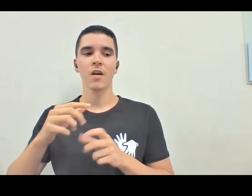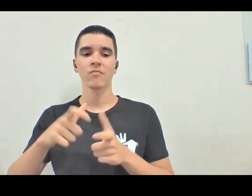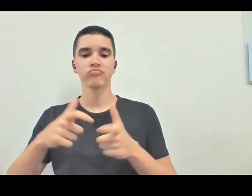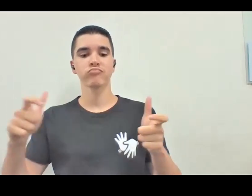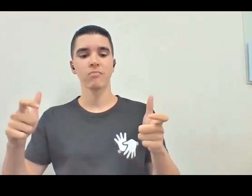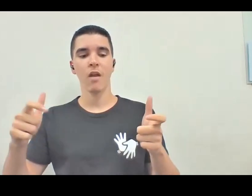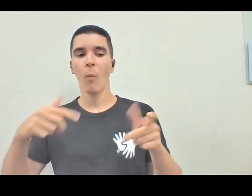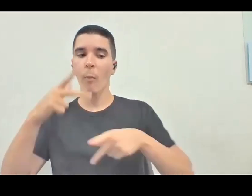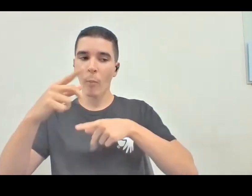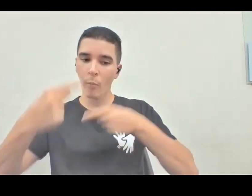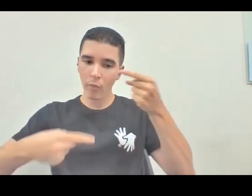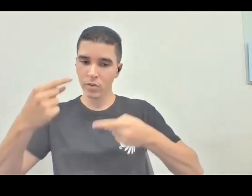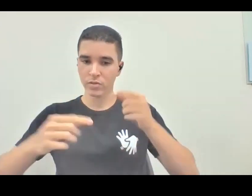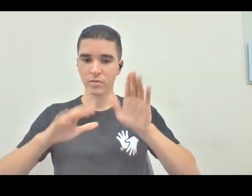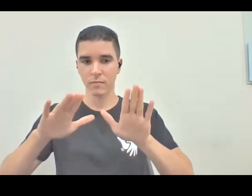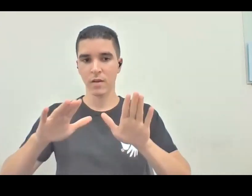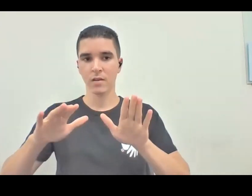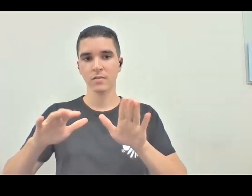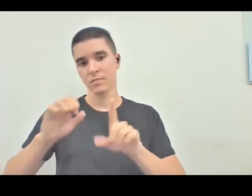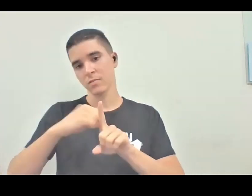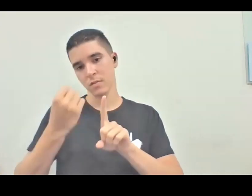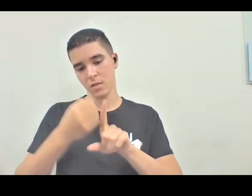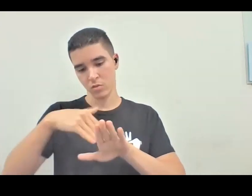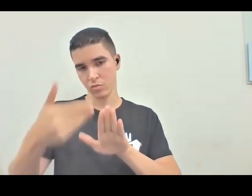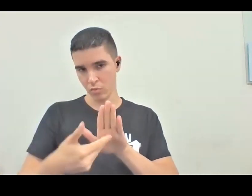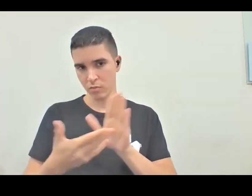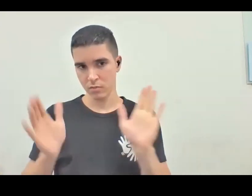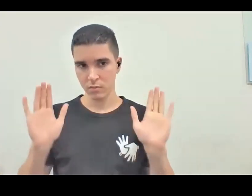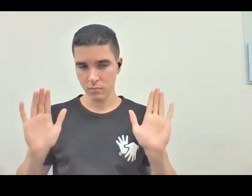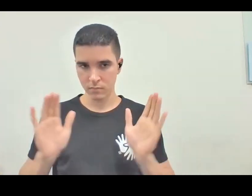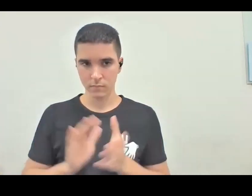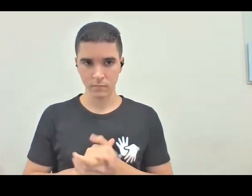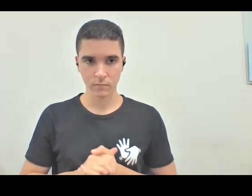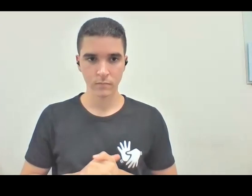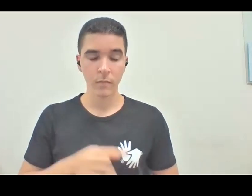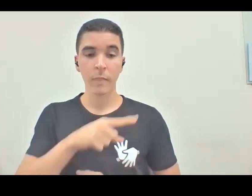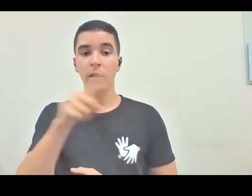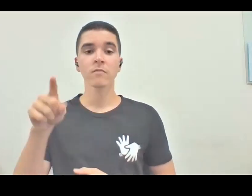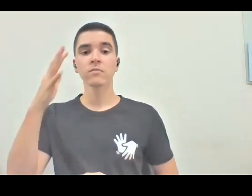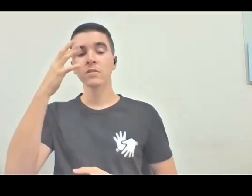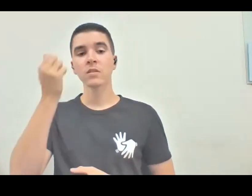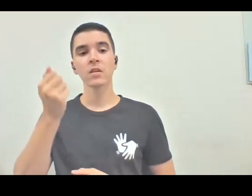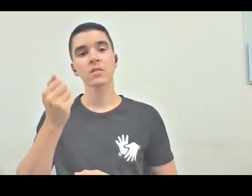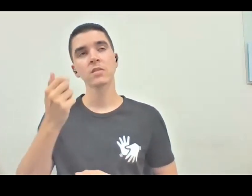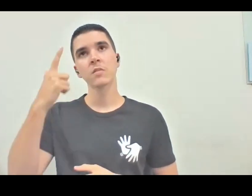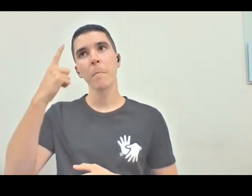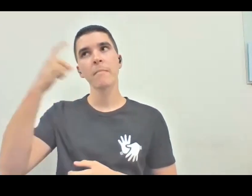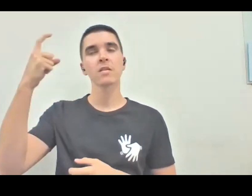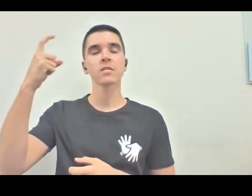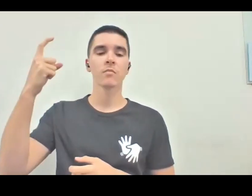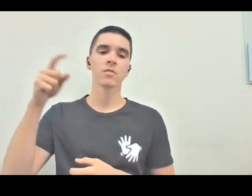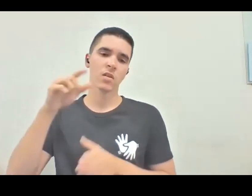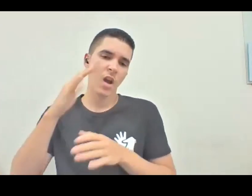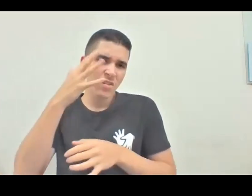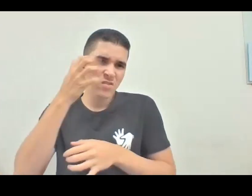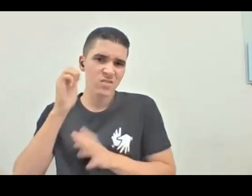afeta, a gente nem olha, mas, o que vocês acham dessa ideia? Acho que vocês já trouxeram um pouco